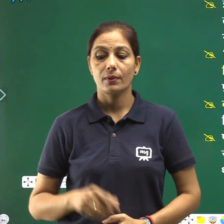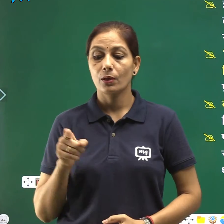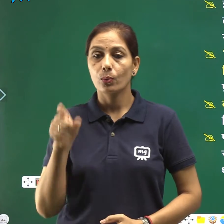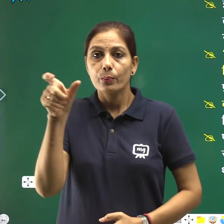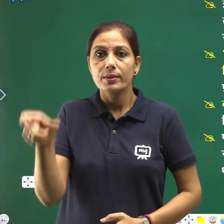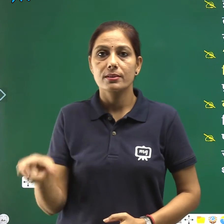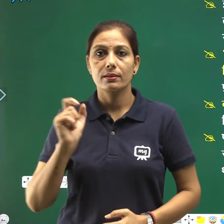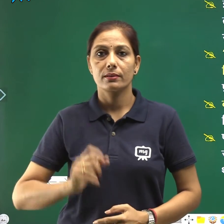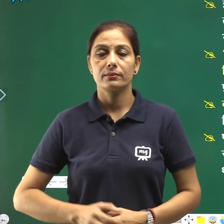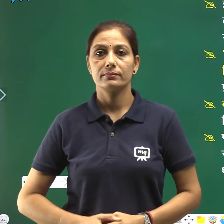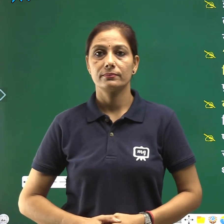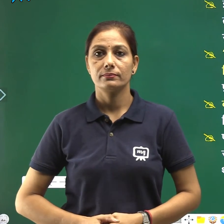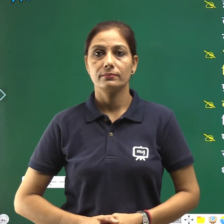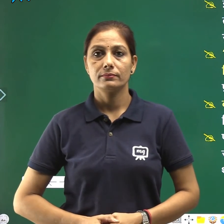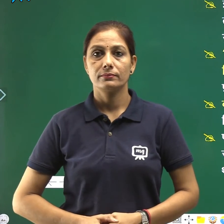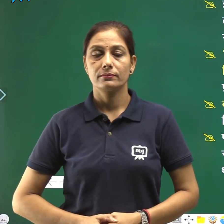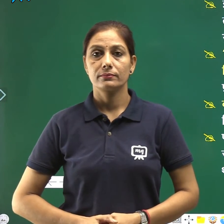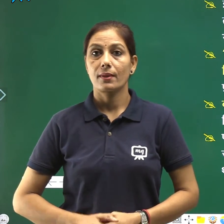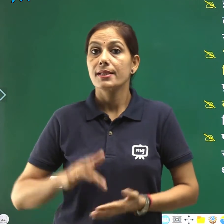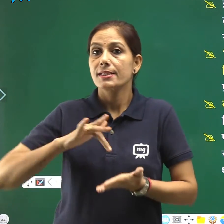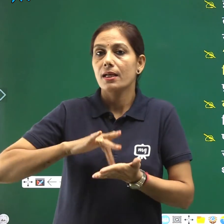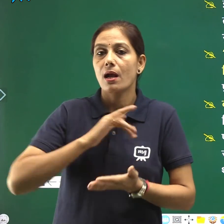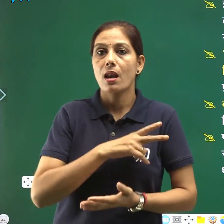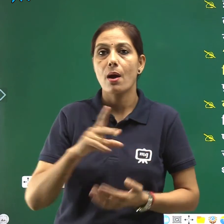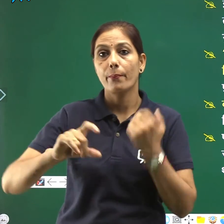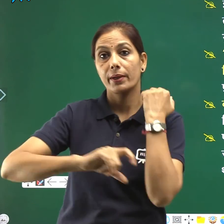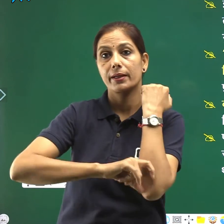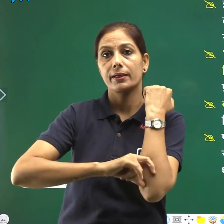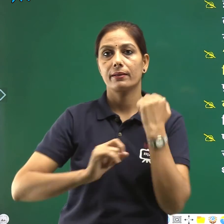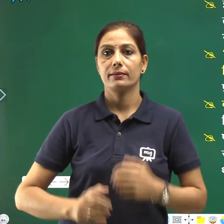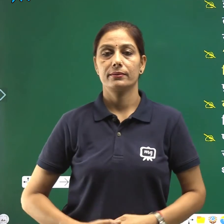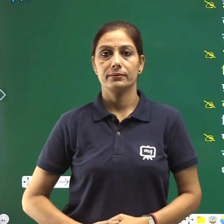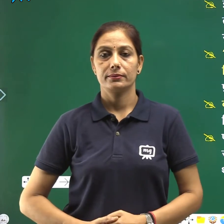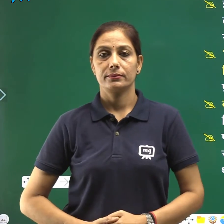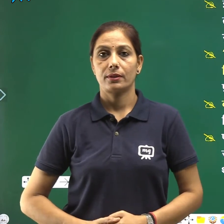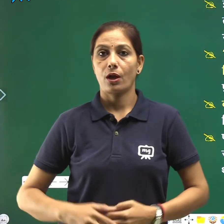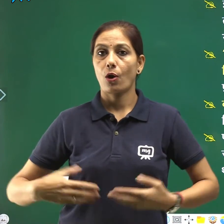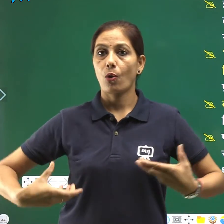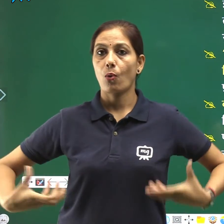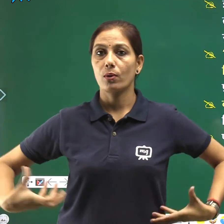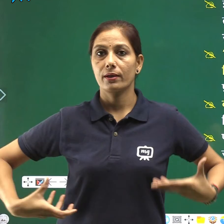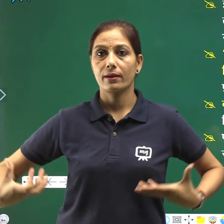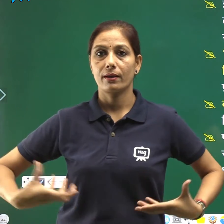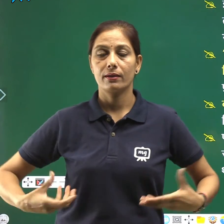इन्होंने दारजी लिंग कॉलकाता